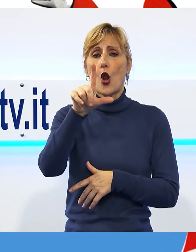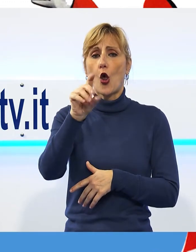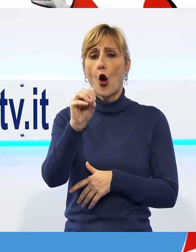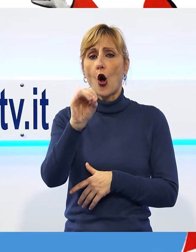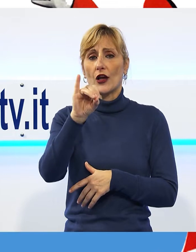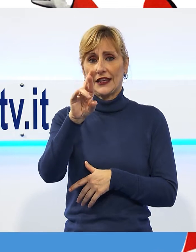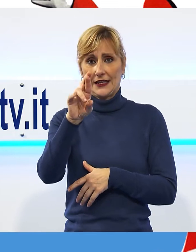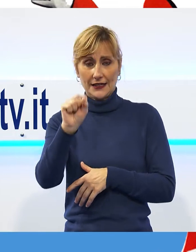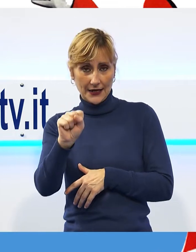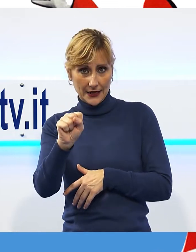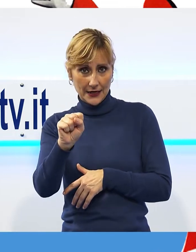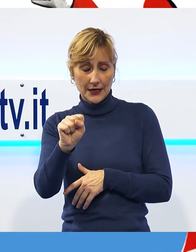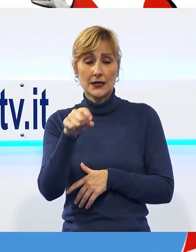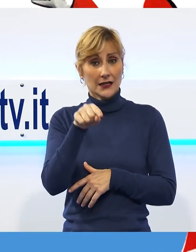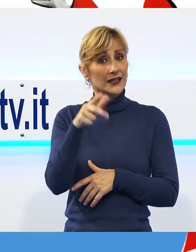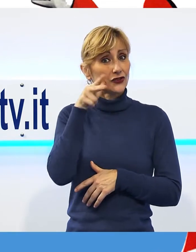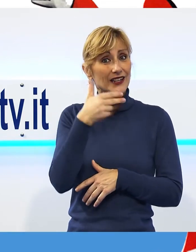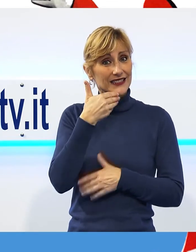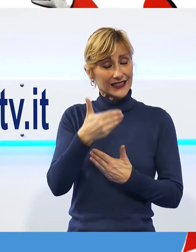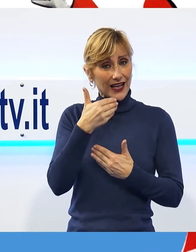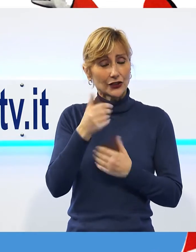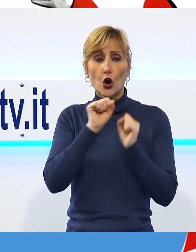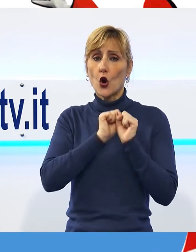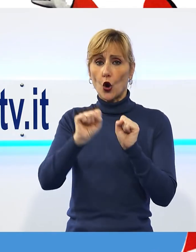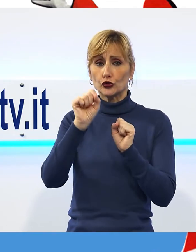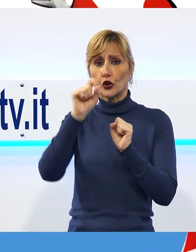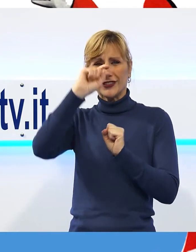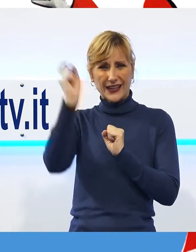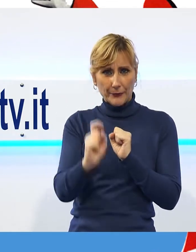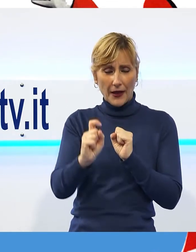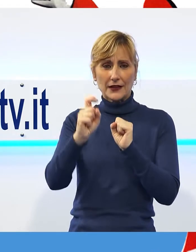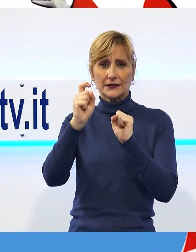invocata contro le tempeste, le piogge e i fulmini.